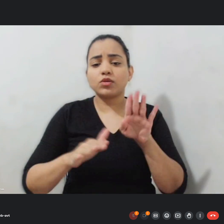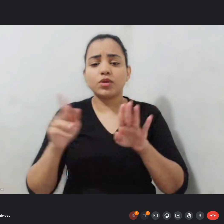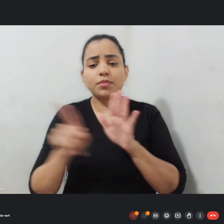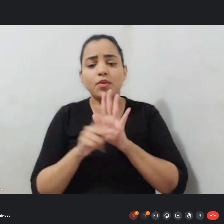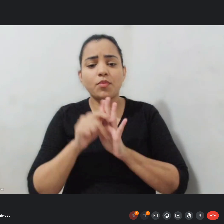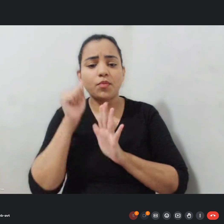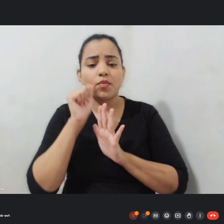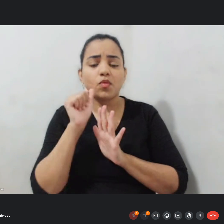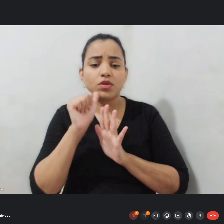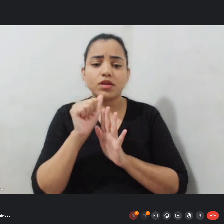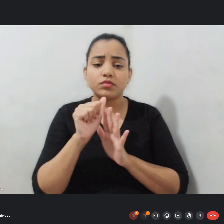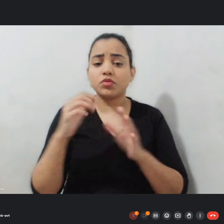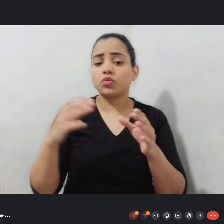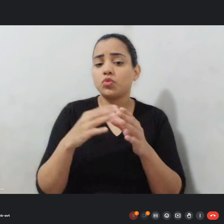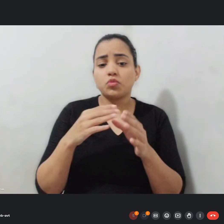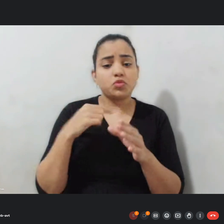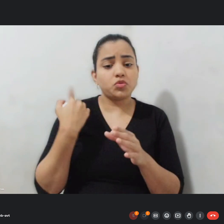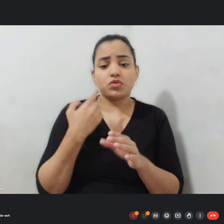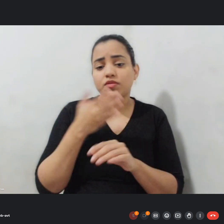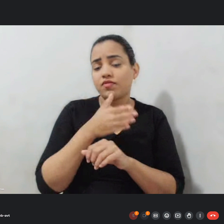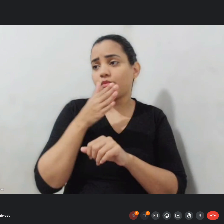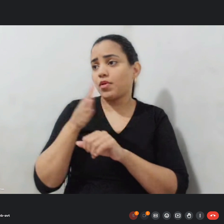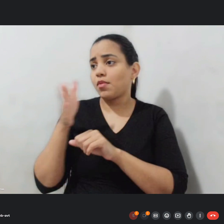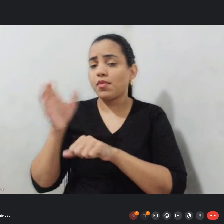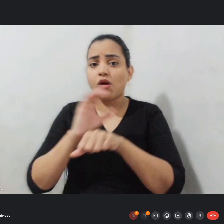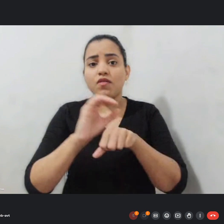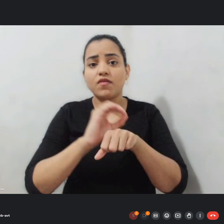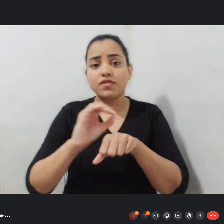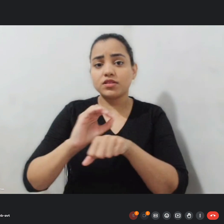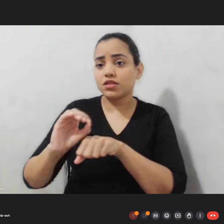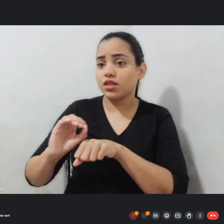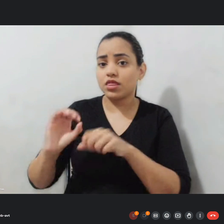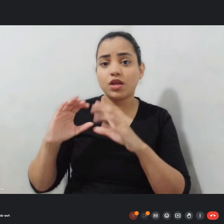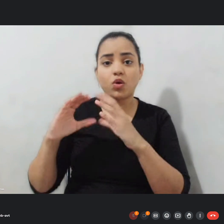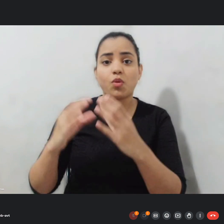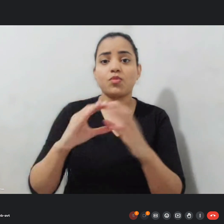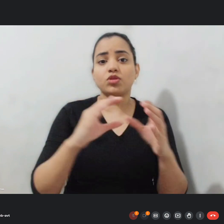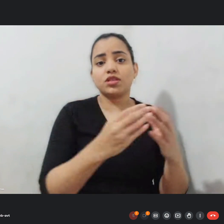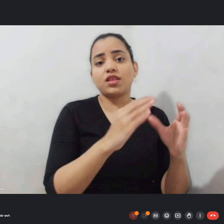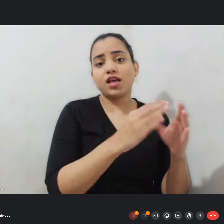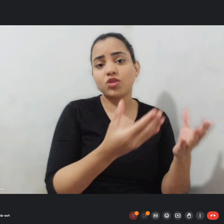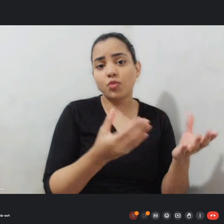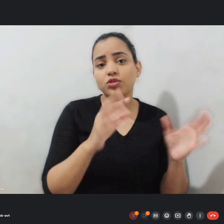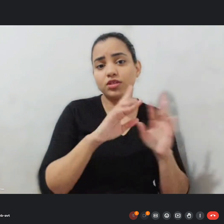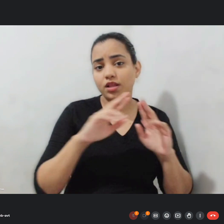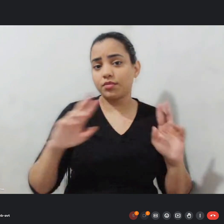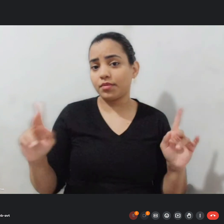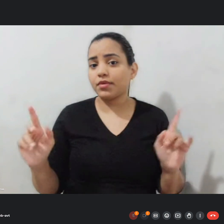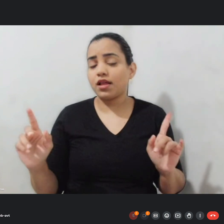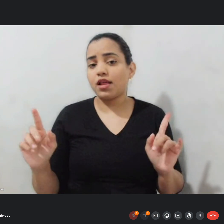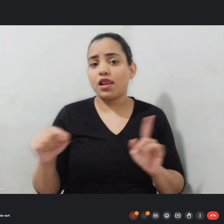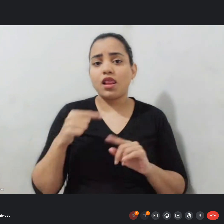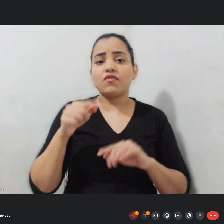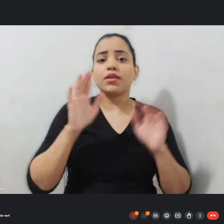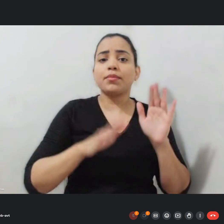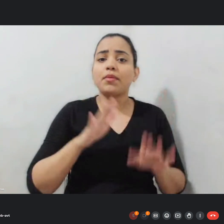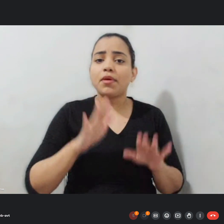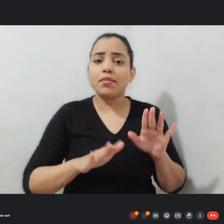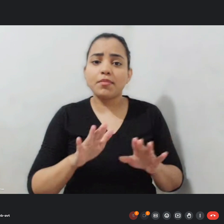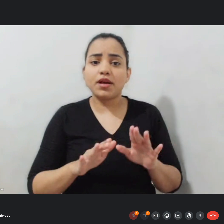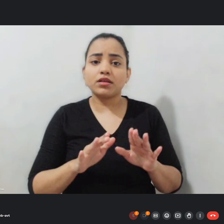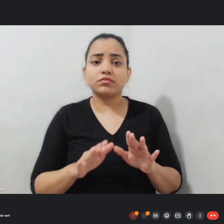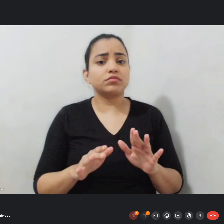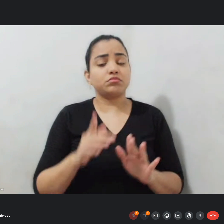oficinas em várias comunidades realizamos muitas oficinas nas comunidades levando a percussão para o conhecimento das